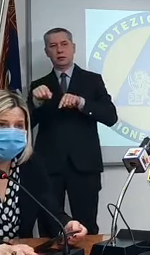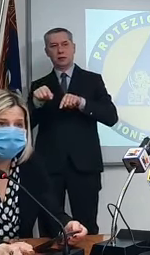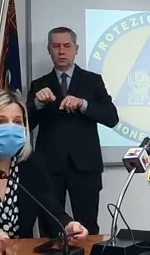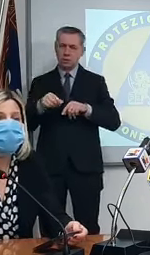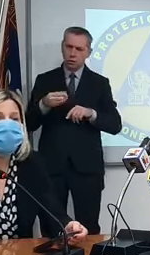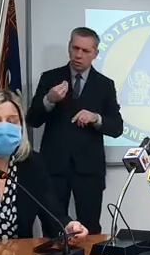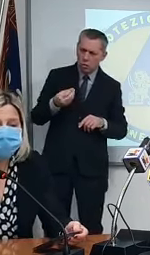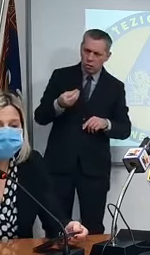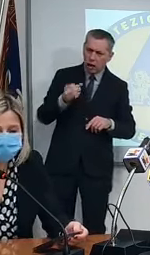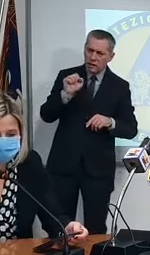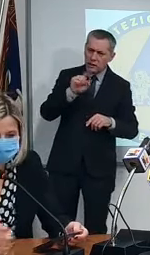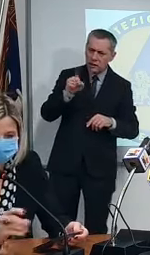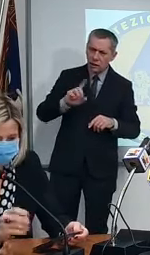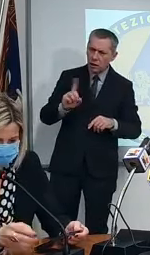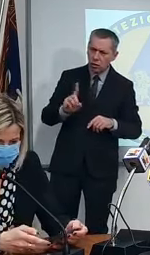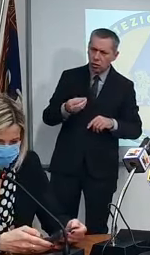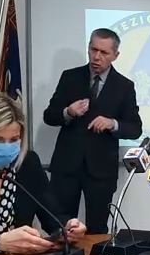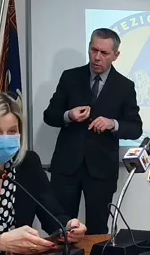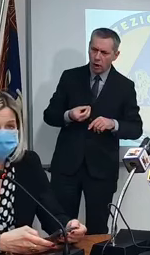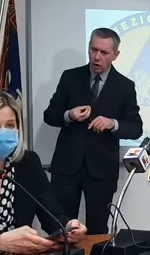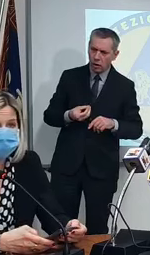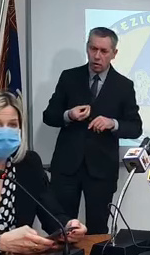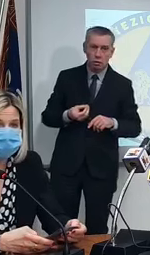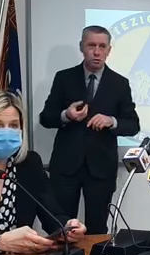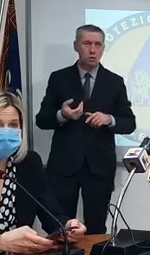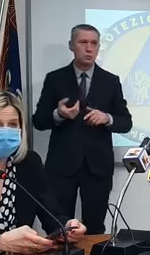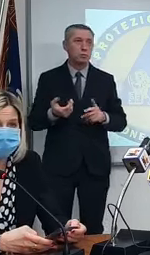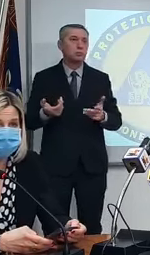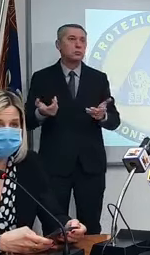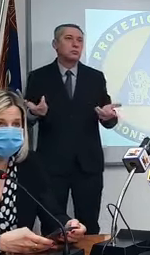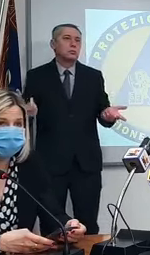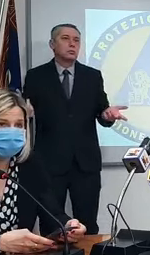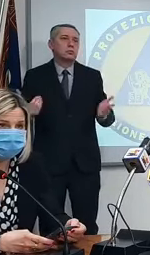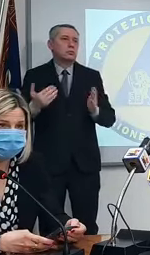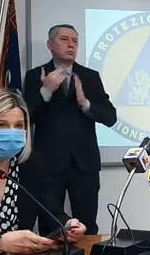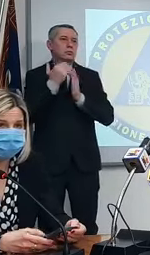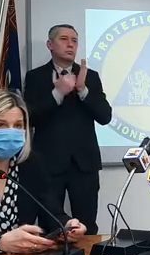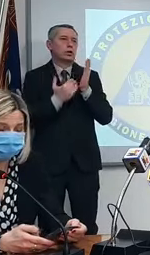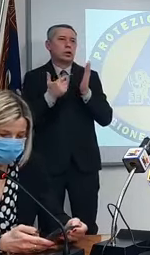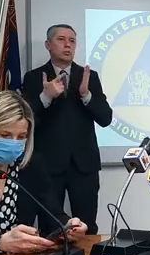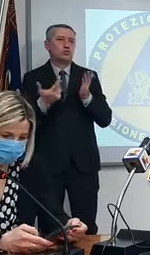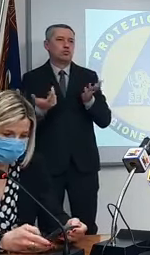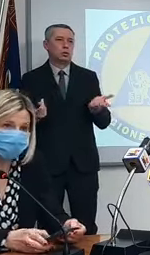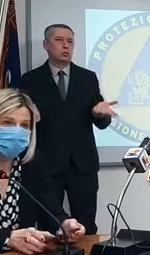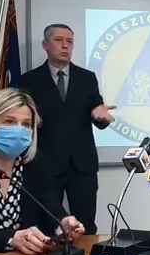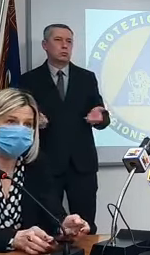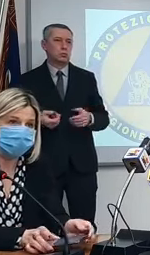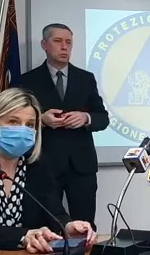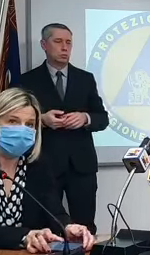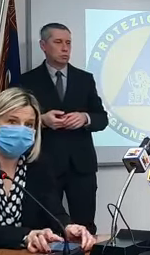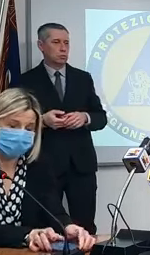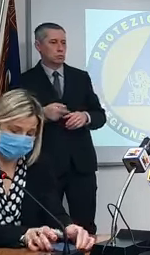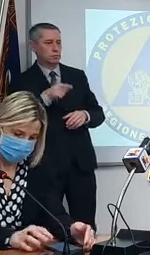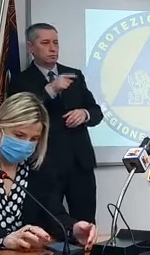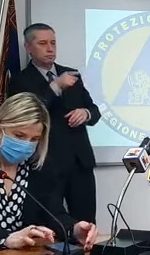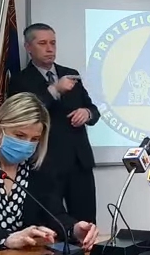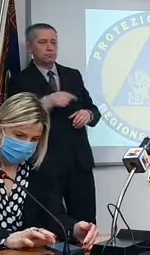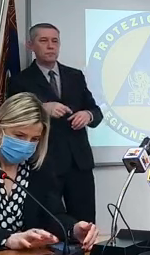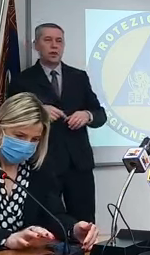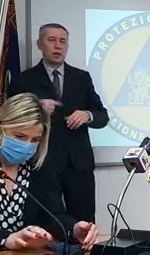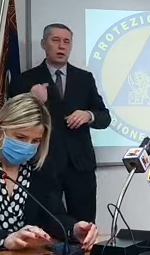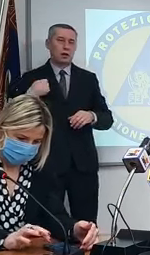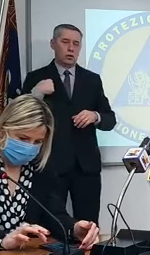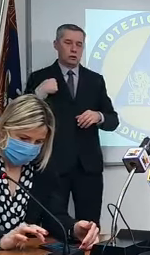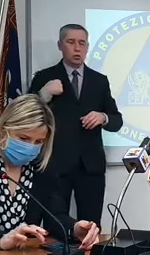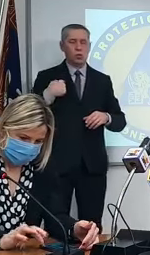AstraZeneca oggi? perché non arriva nulla di AstraZeneca questa settimana infatti delle 4 settimane io vi dico sempre 150